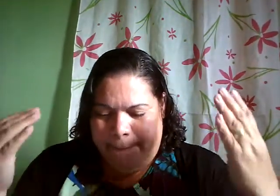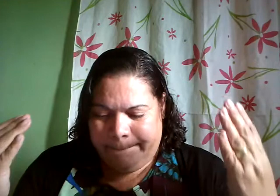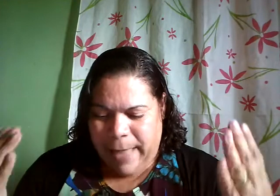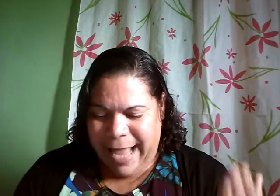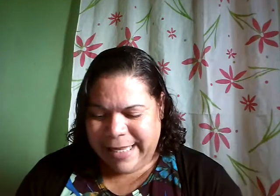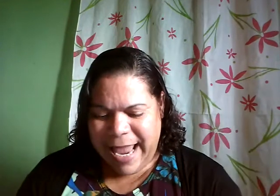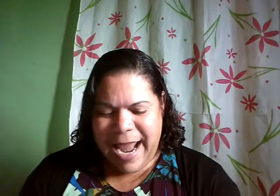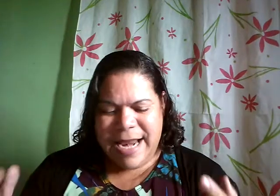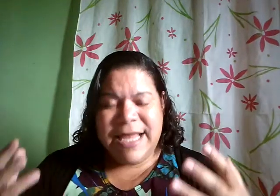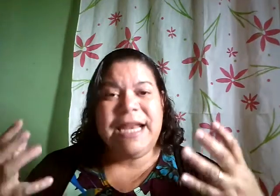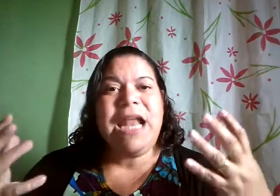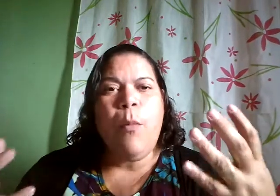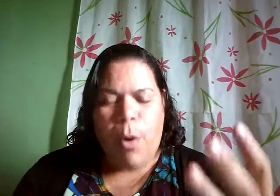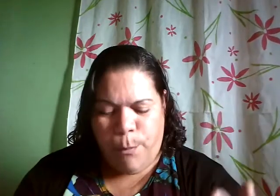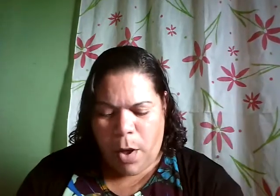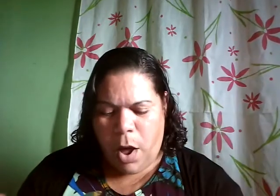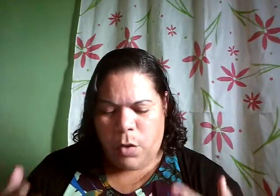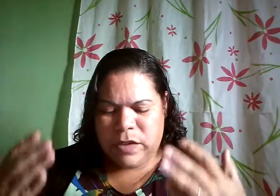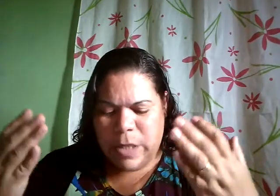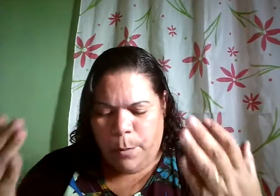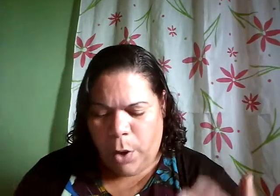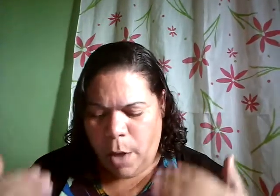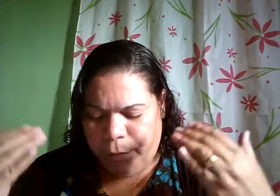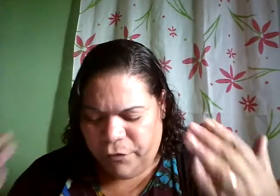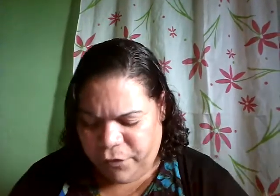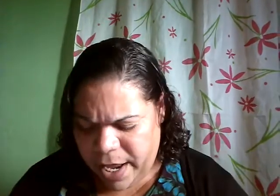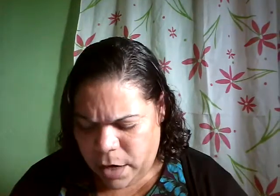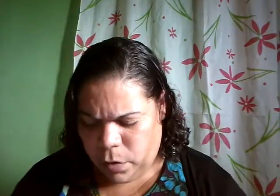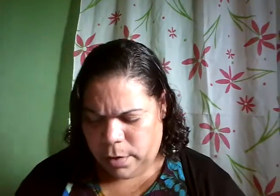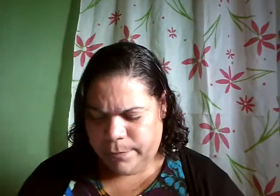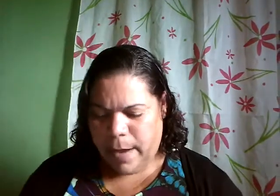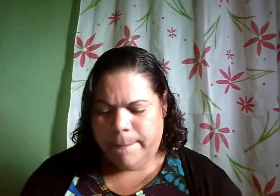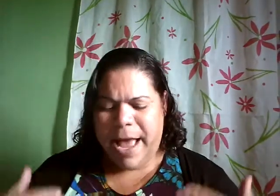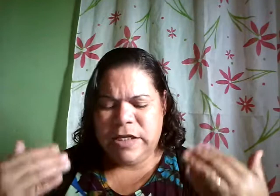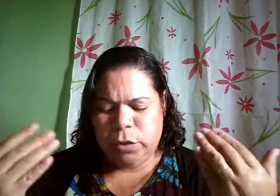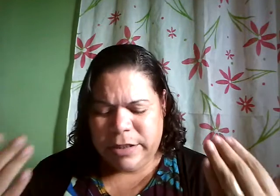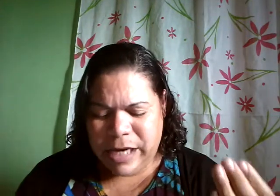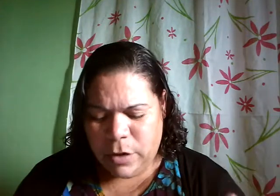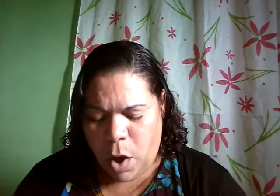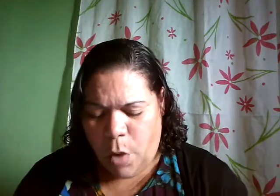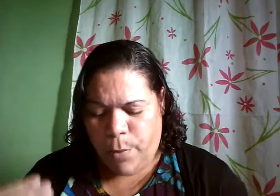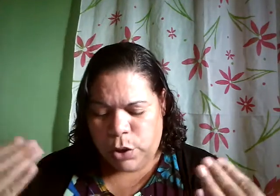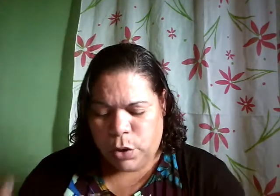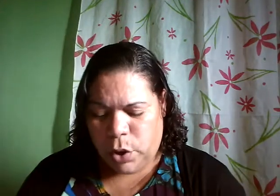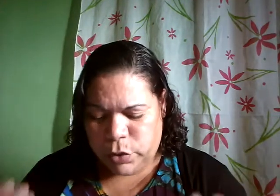aquele que não poupou o seu próprio Filho, mas o entregou por todos